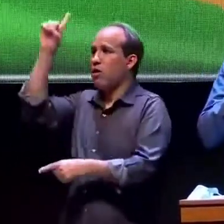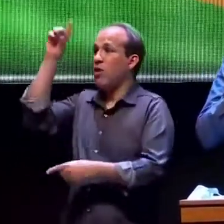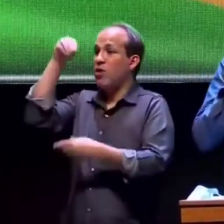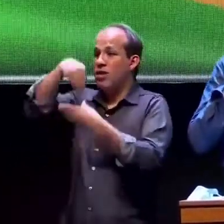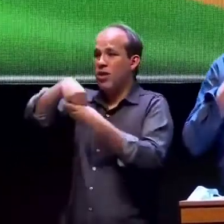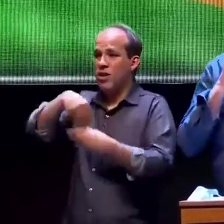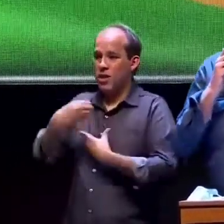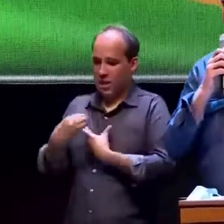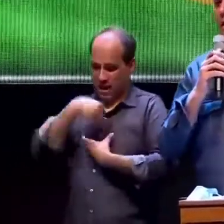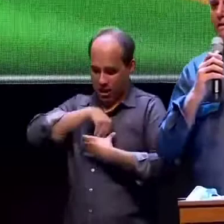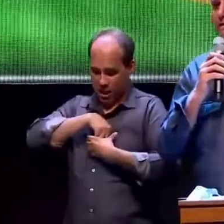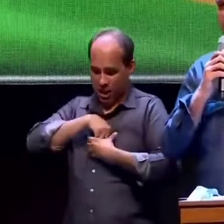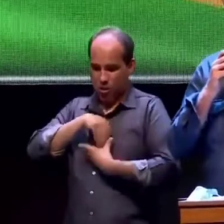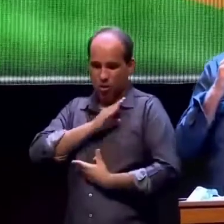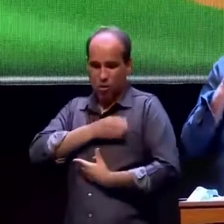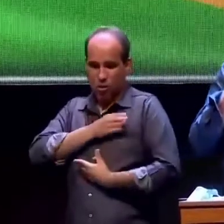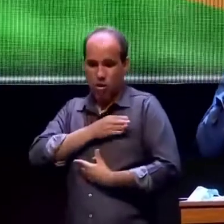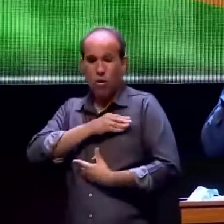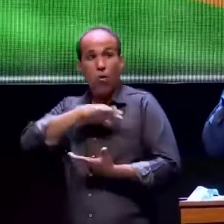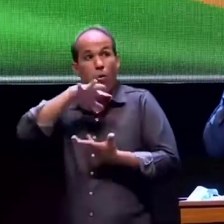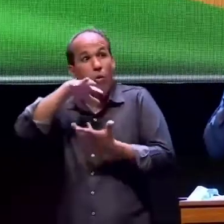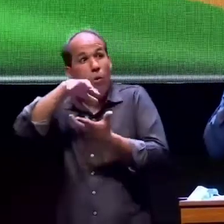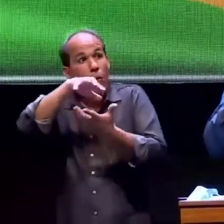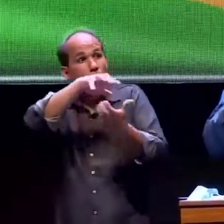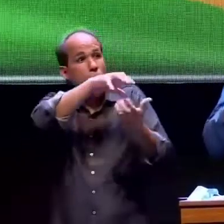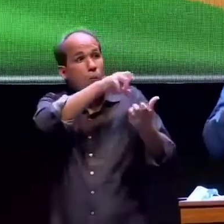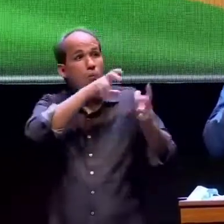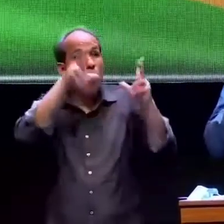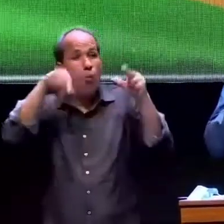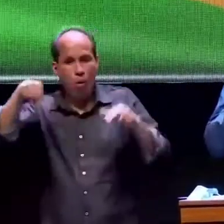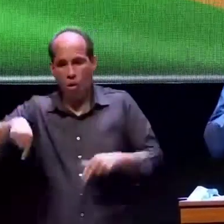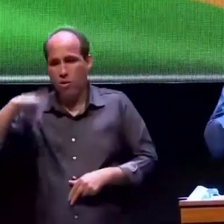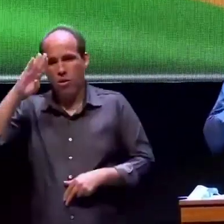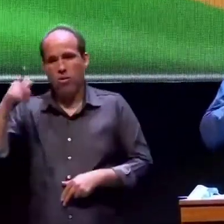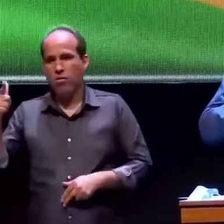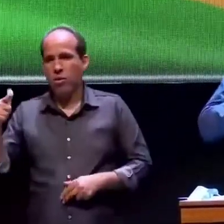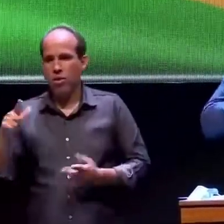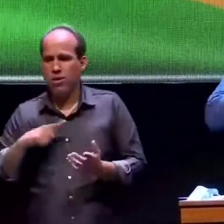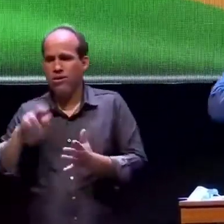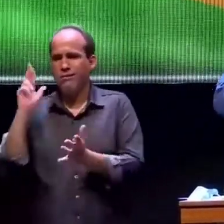no mundo todo nenhum país tem o que nós temos riquezas minerais